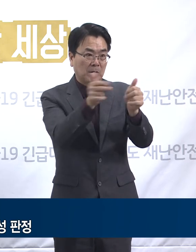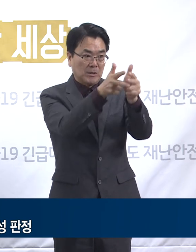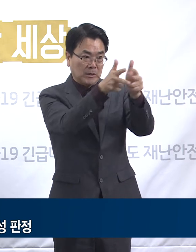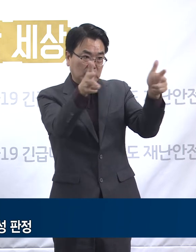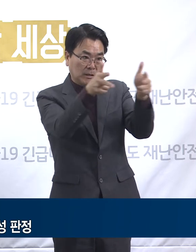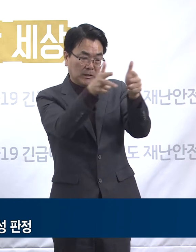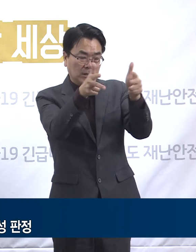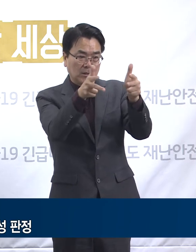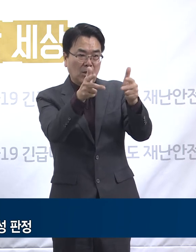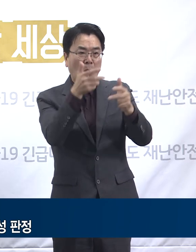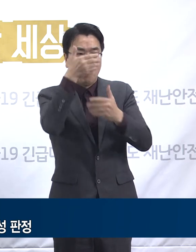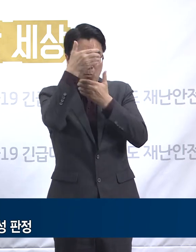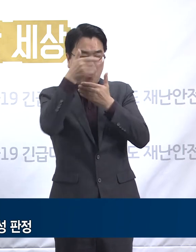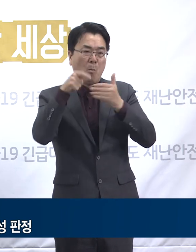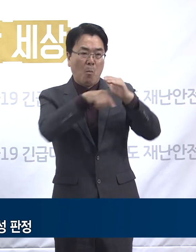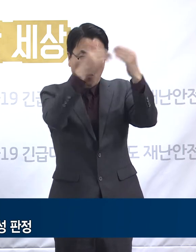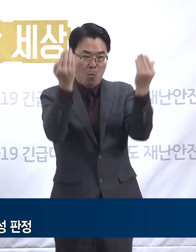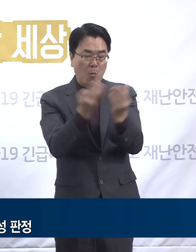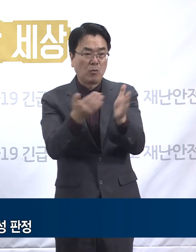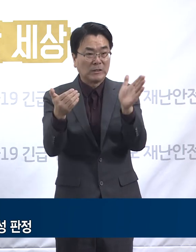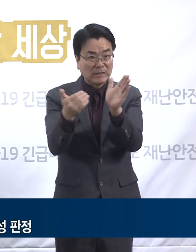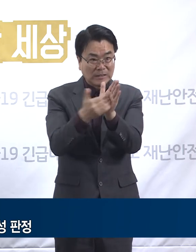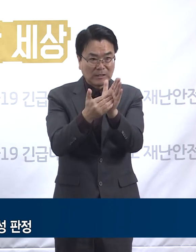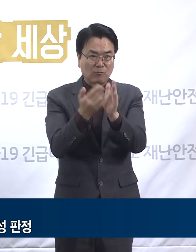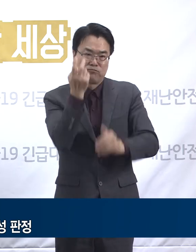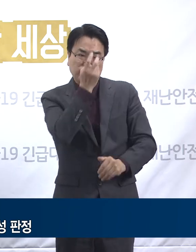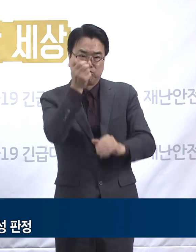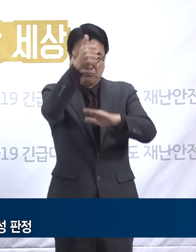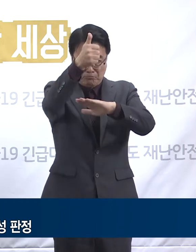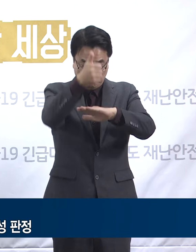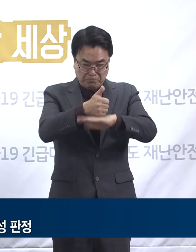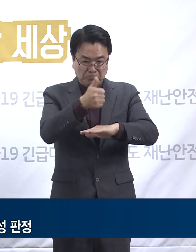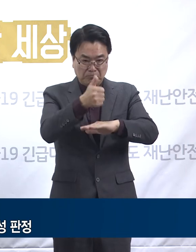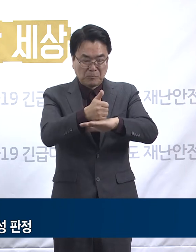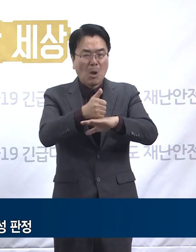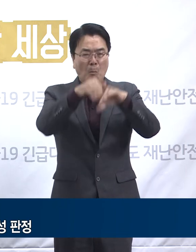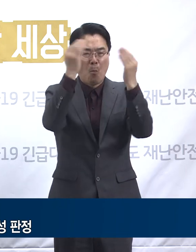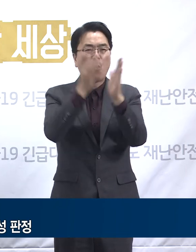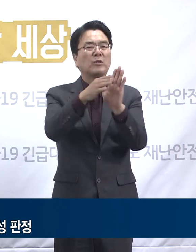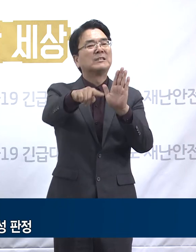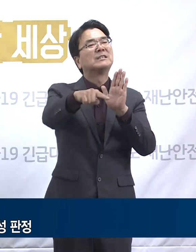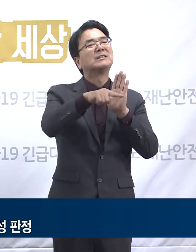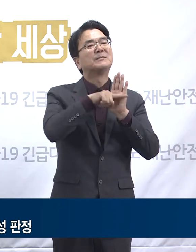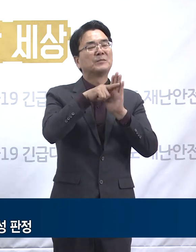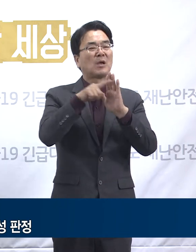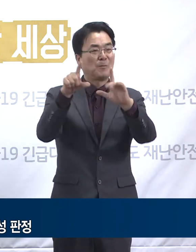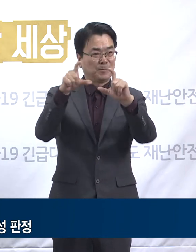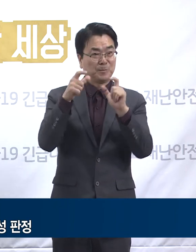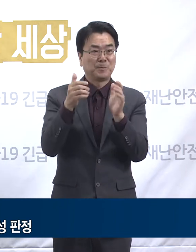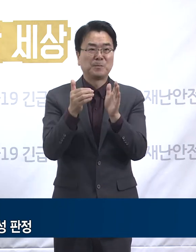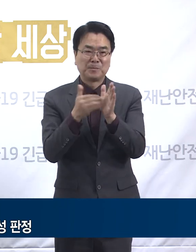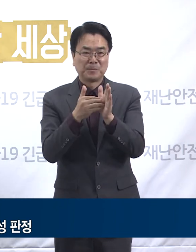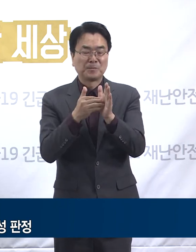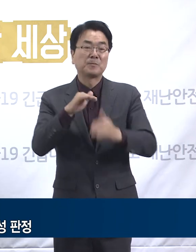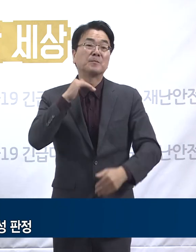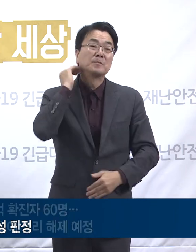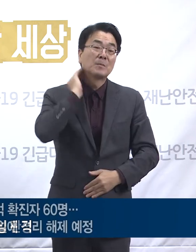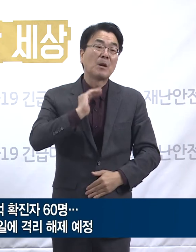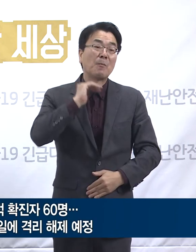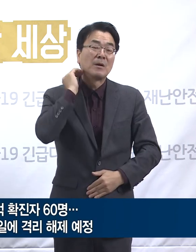완료하였으며 총 27명을 검사한 결과 전화음운성 판정임을 확인하였습니다. 다음으로 의정부시